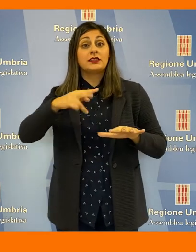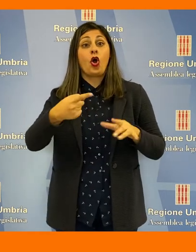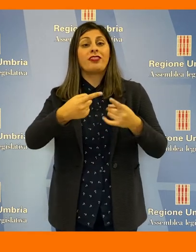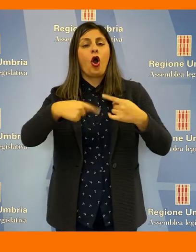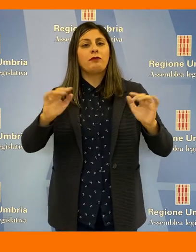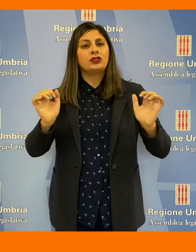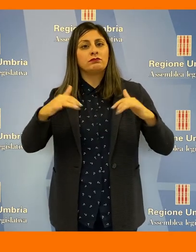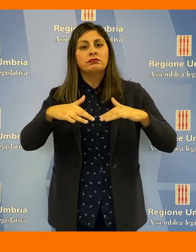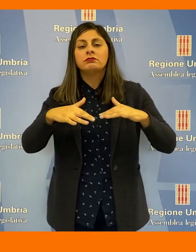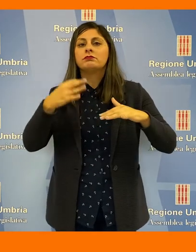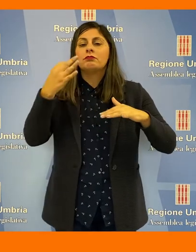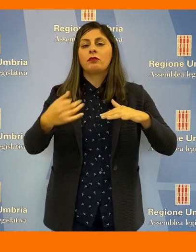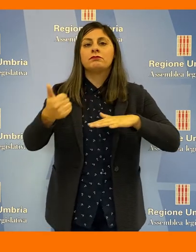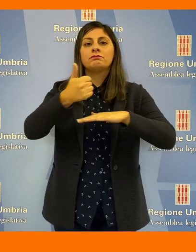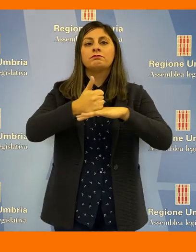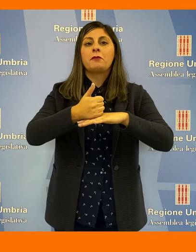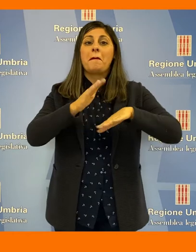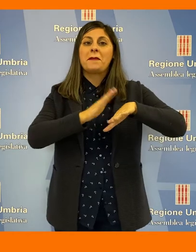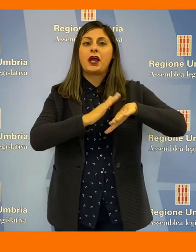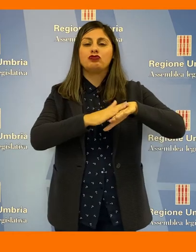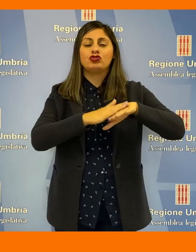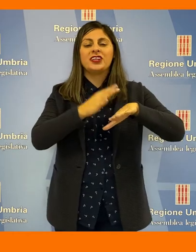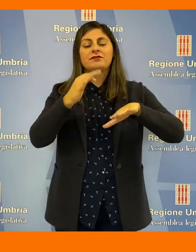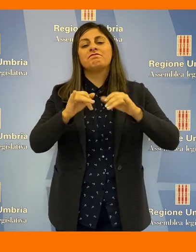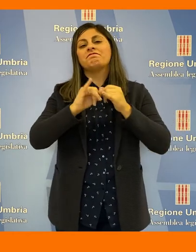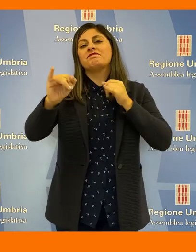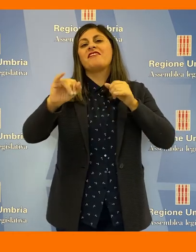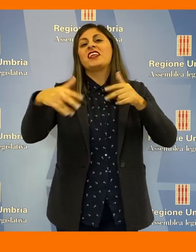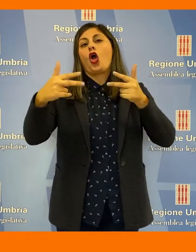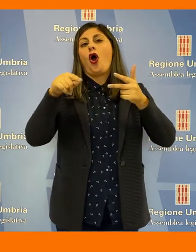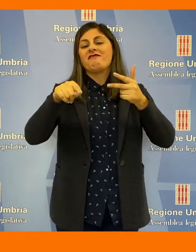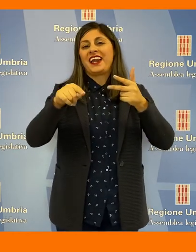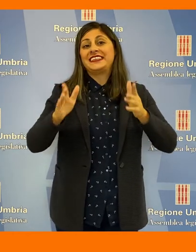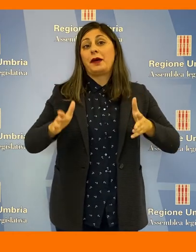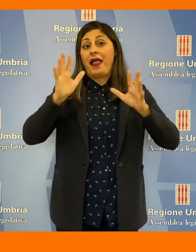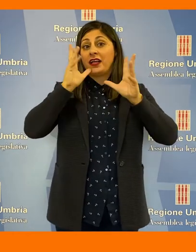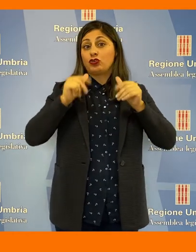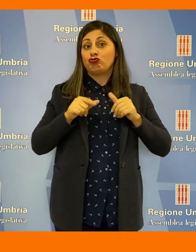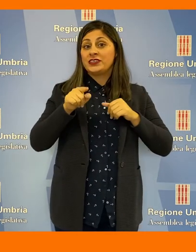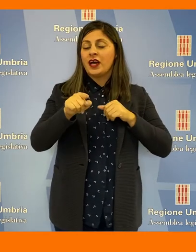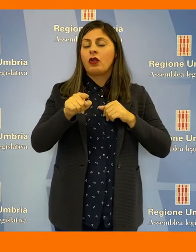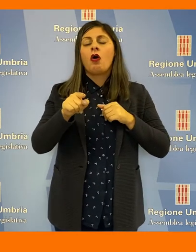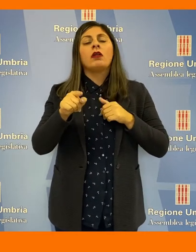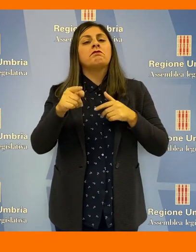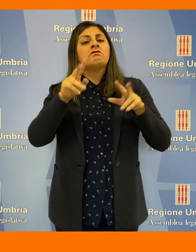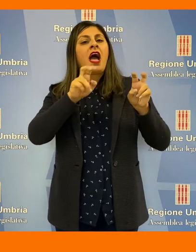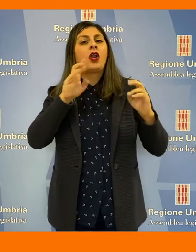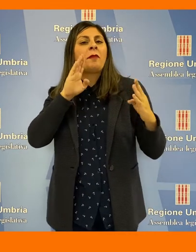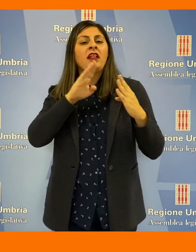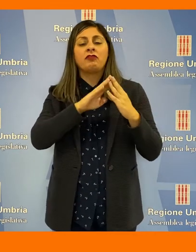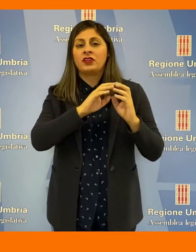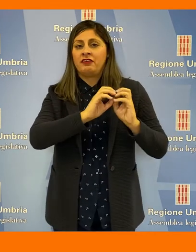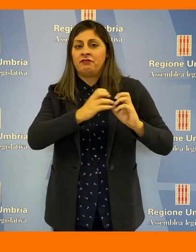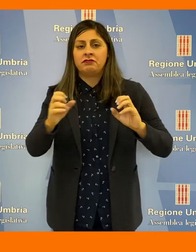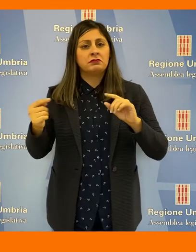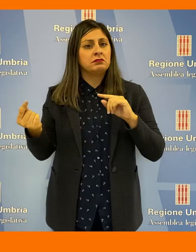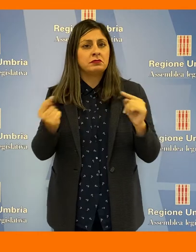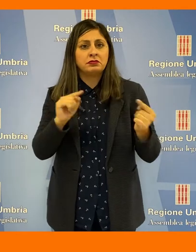settimanale della seconda commissione, presieduta da Valerio Mancini, svoltasi in videoconferenza da Palazzo Cesaroni, molteplici sono stati gli argomenti